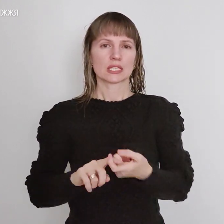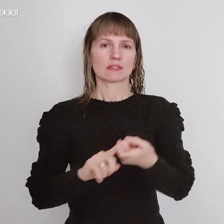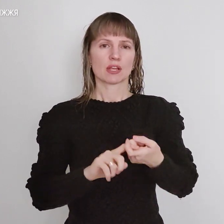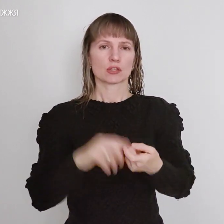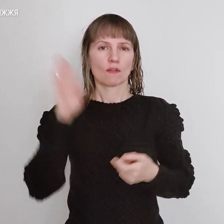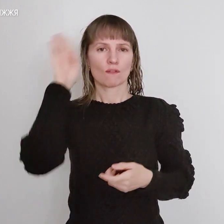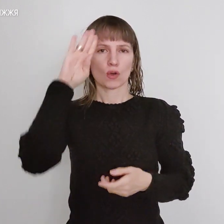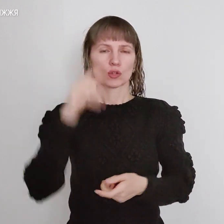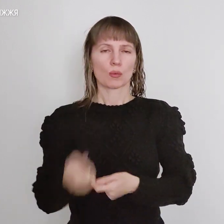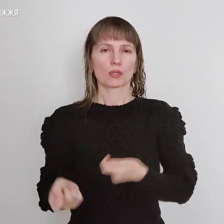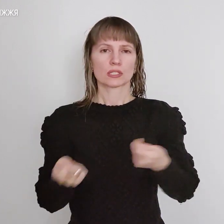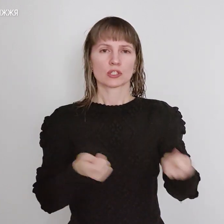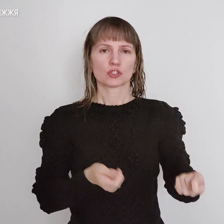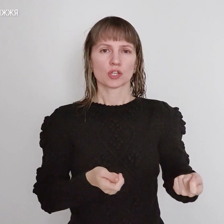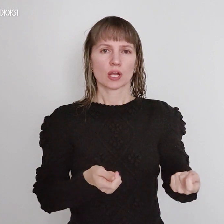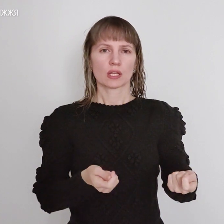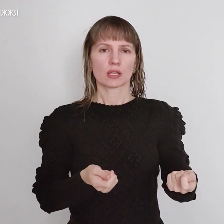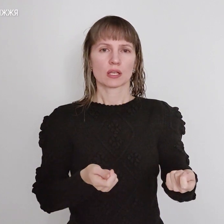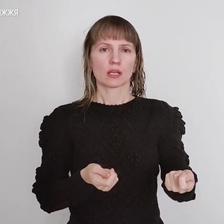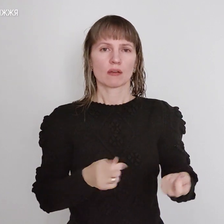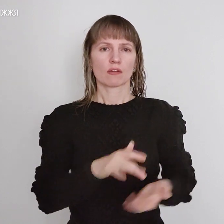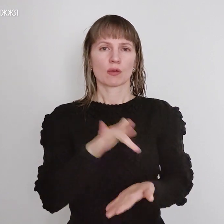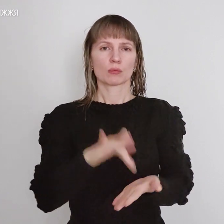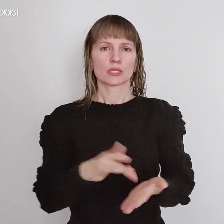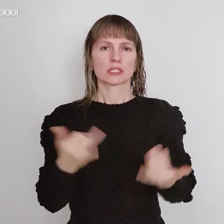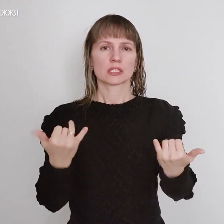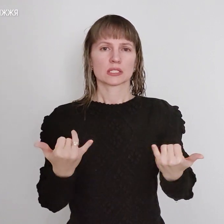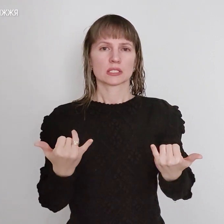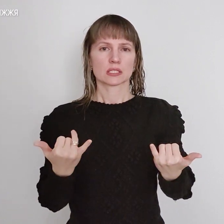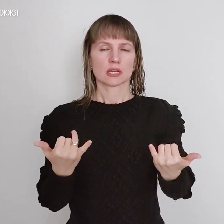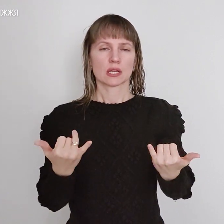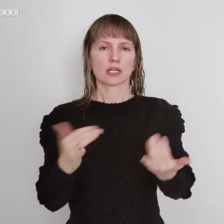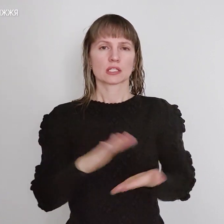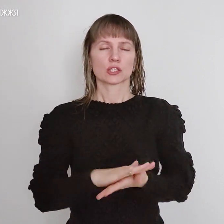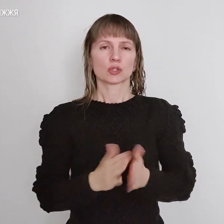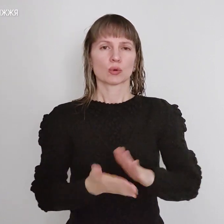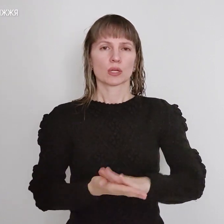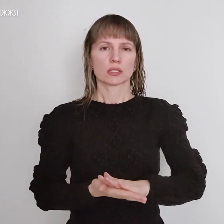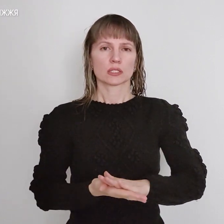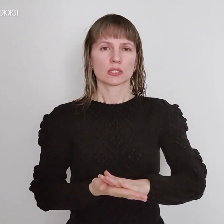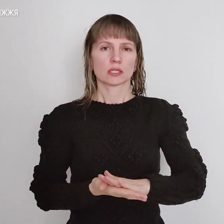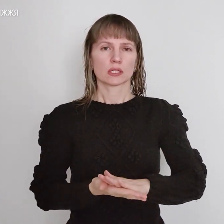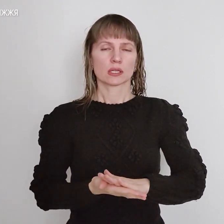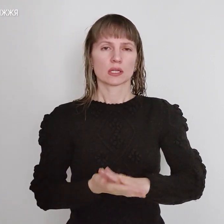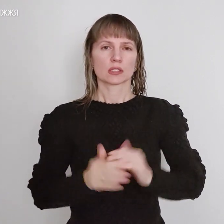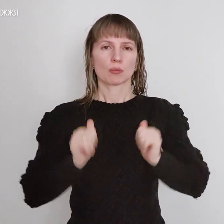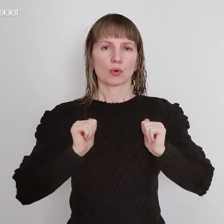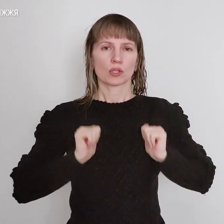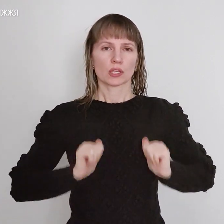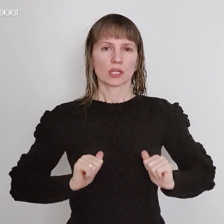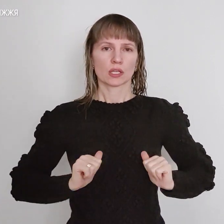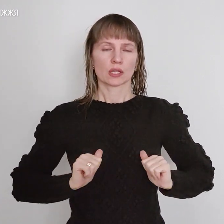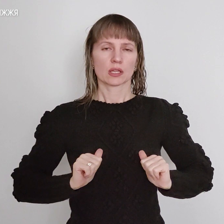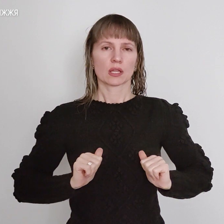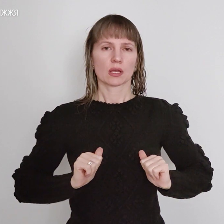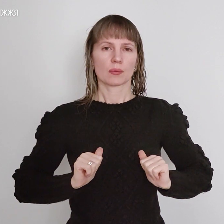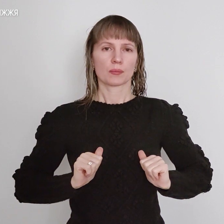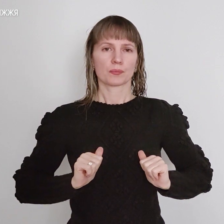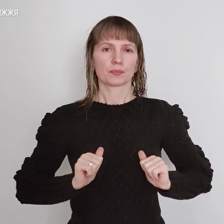Вмісті зараз запорати спокійно, про прапор